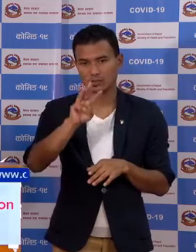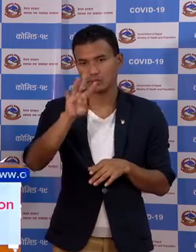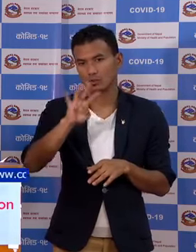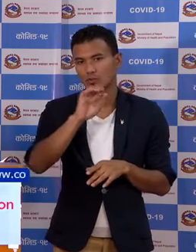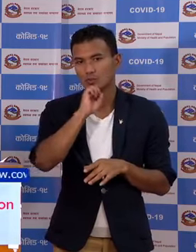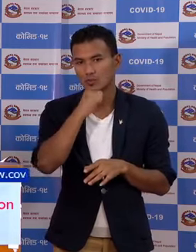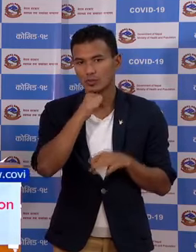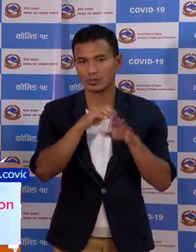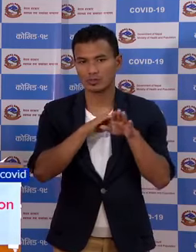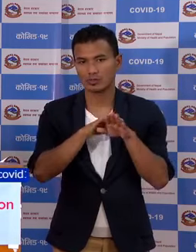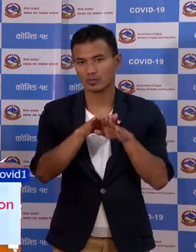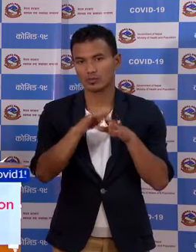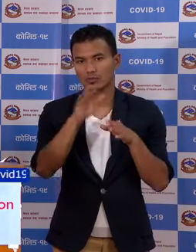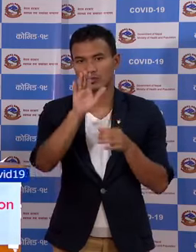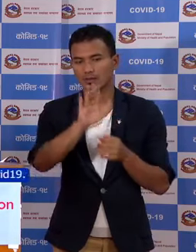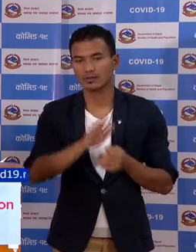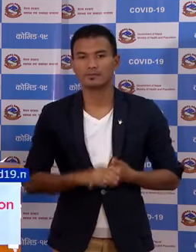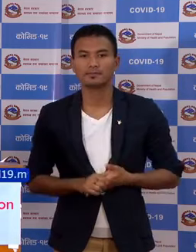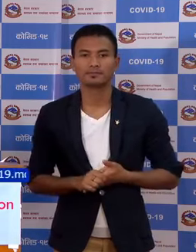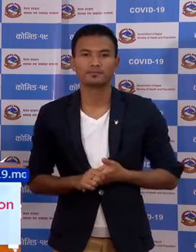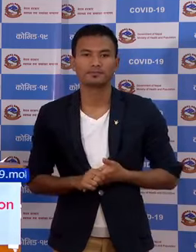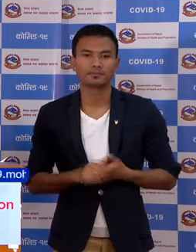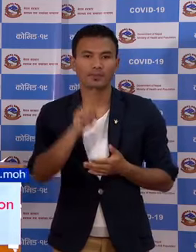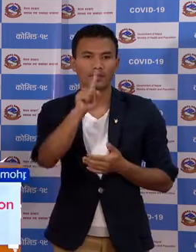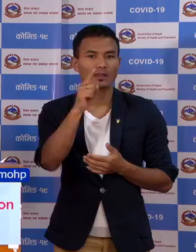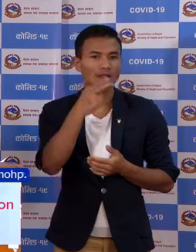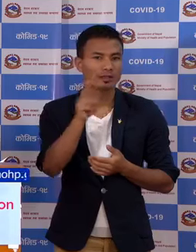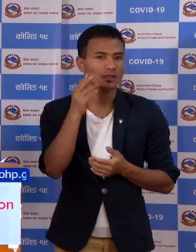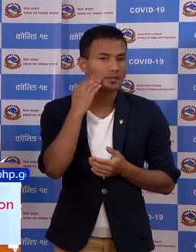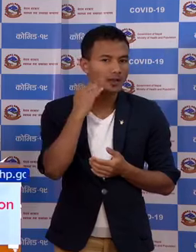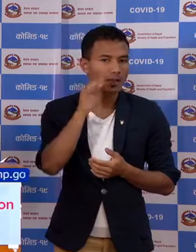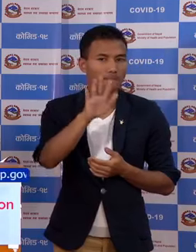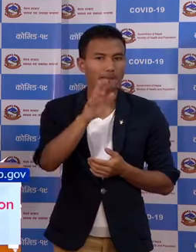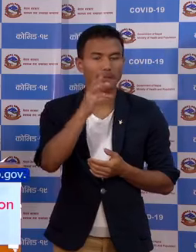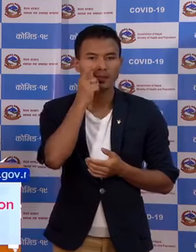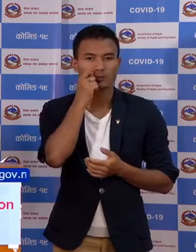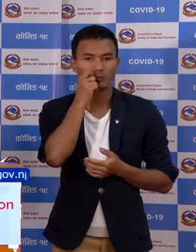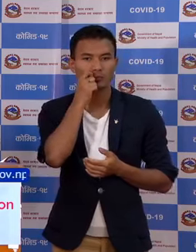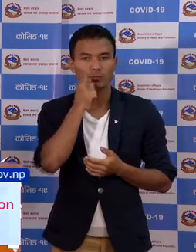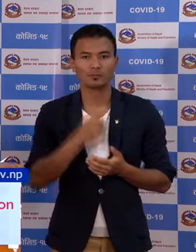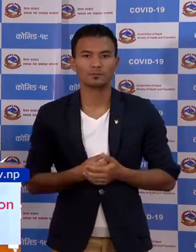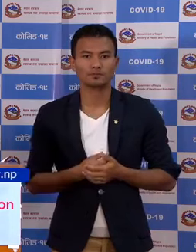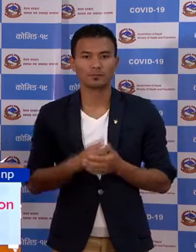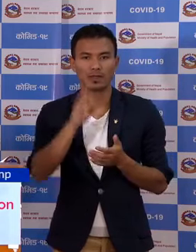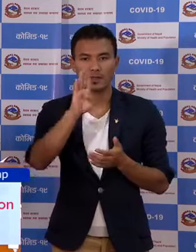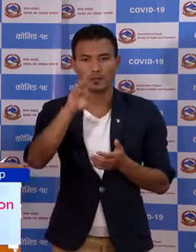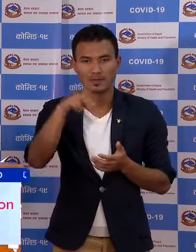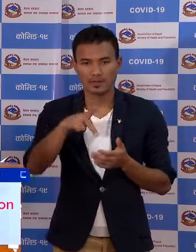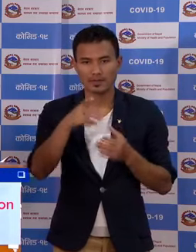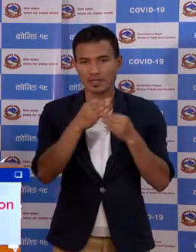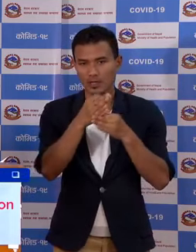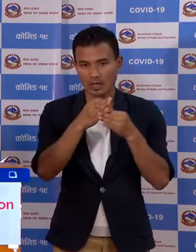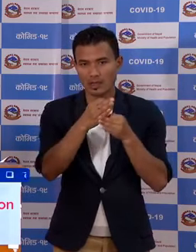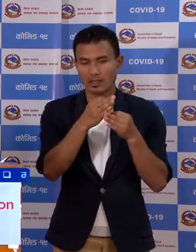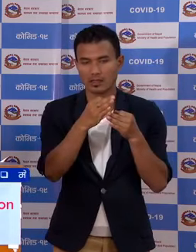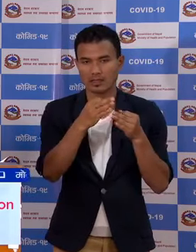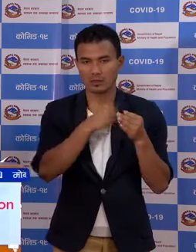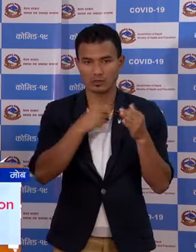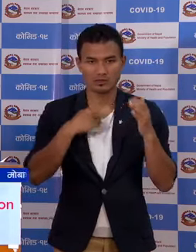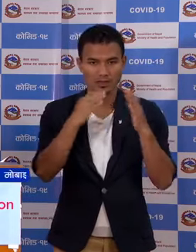बर्षको उन्नुन्च एक महिला रवाजपूरूश बीपी के आचस धरान मा